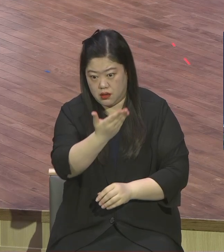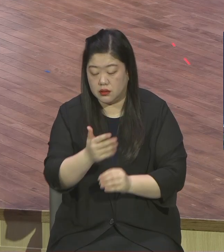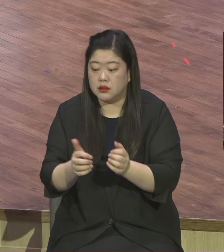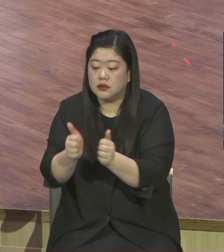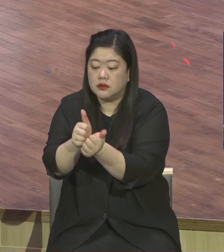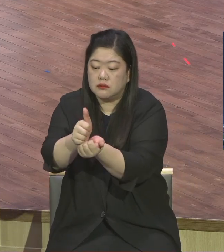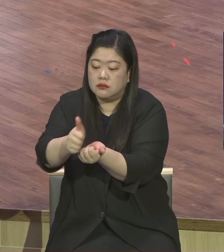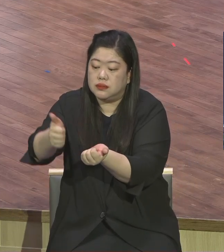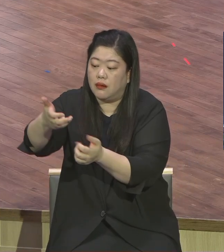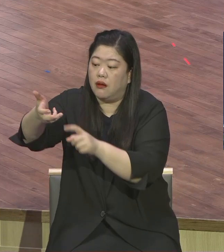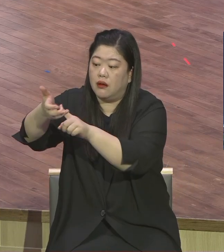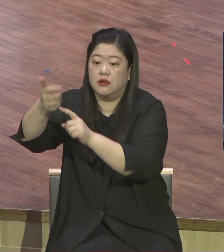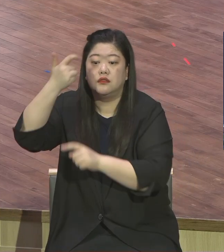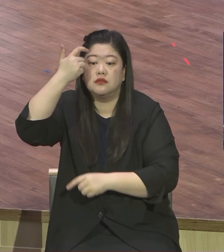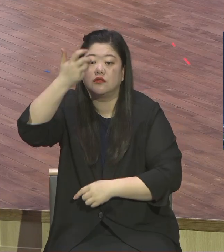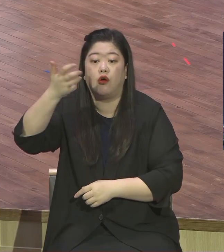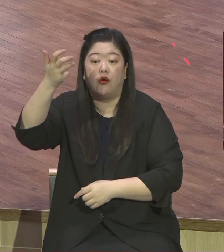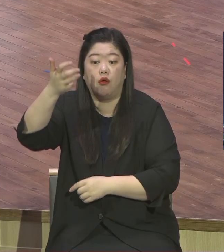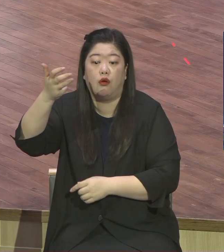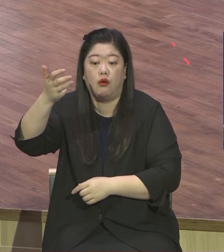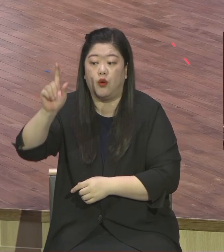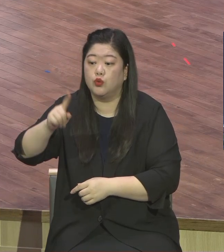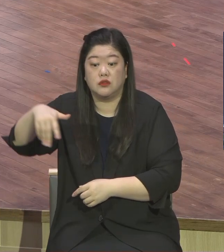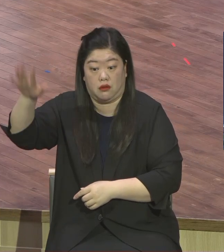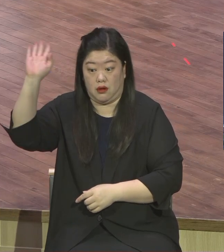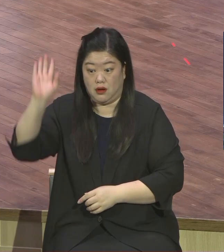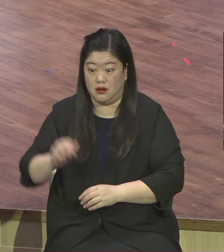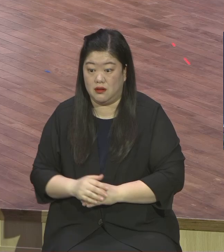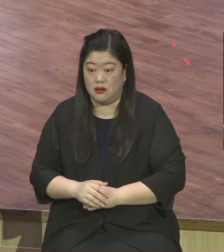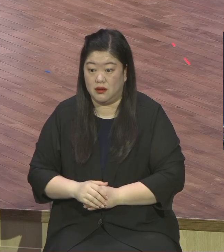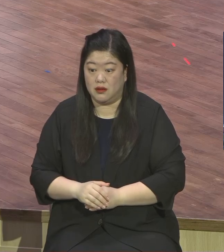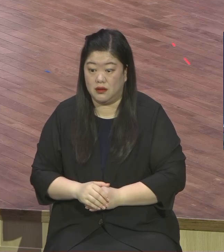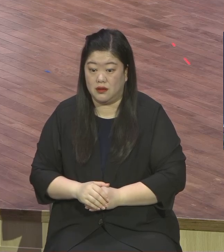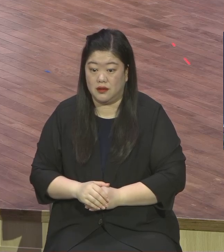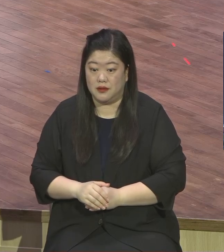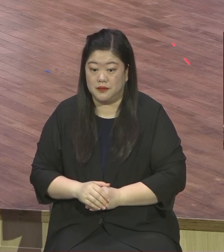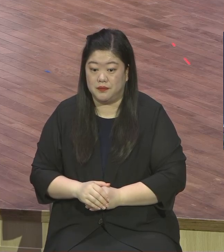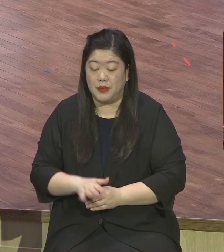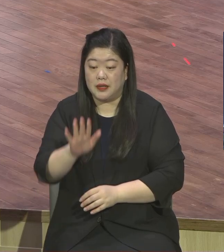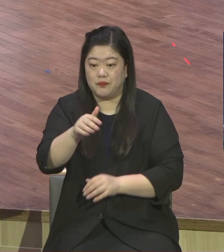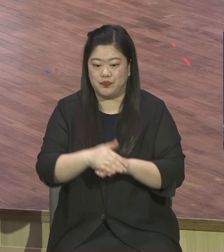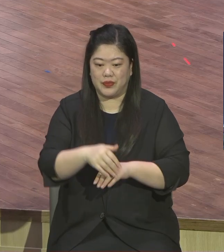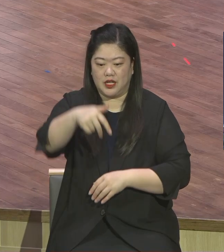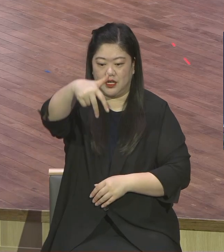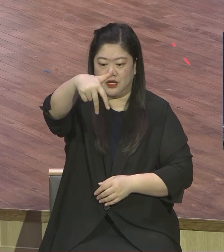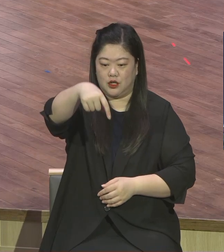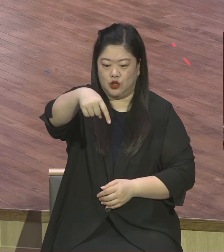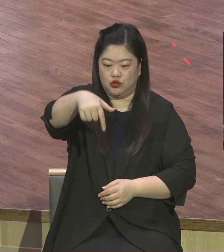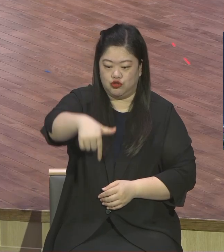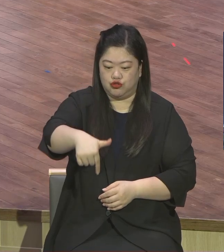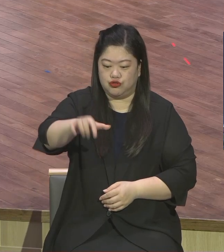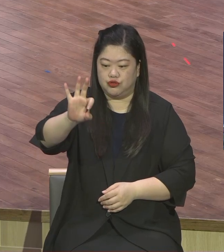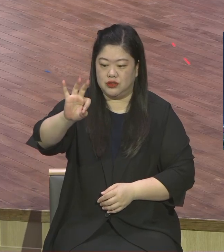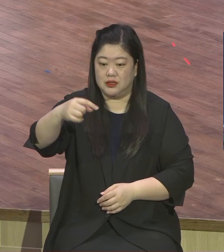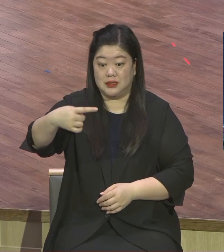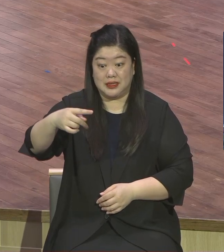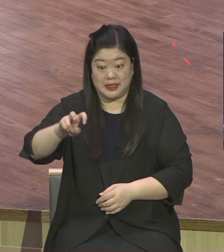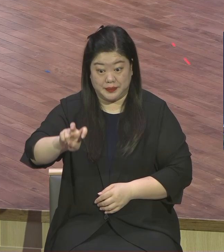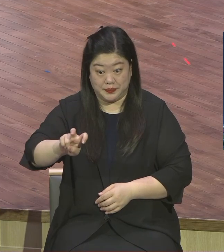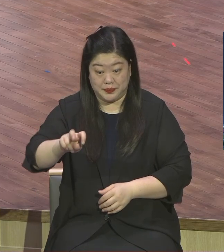죽음이라는 것은 영혼과 육신이 분리되는 것을 말하는데 죽었다 할 때에 불신자들도 그렇잖아요.